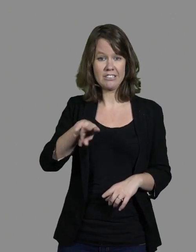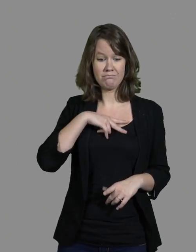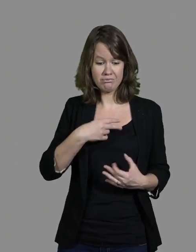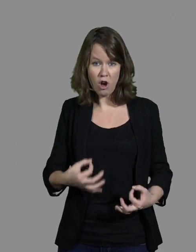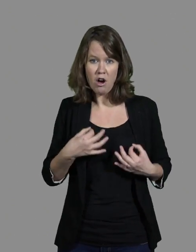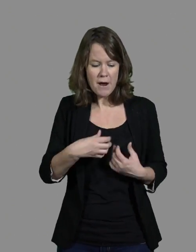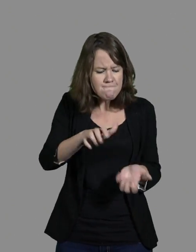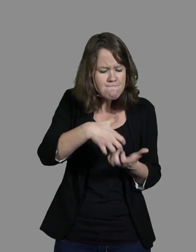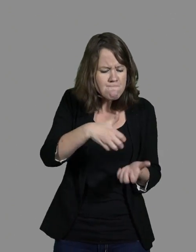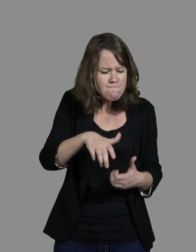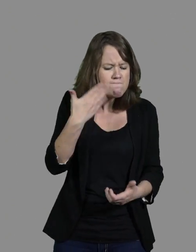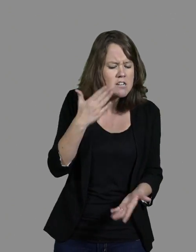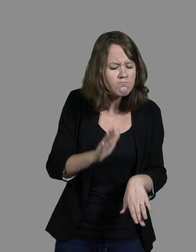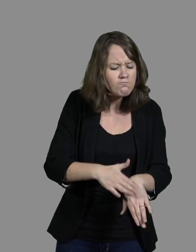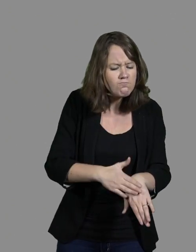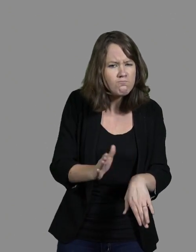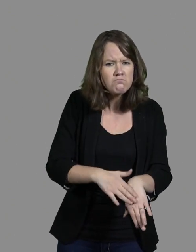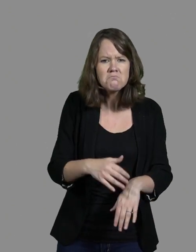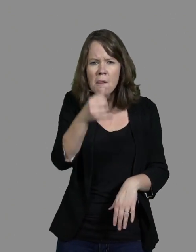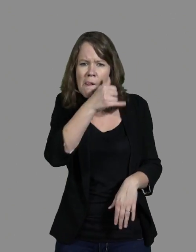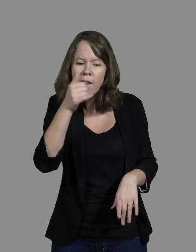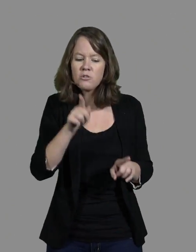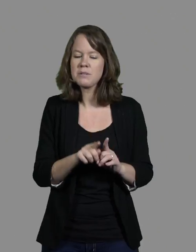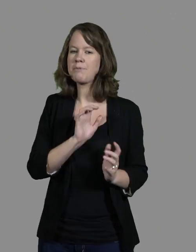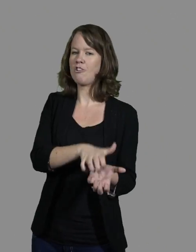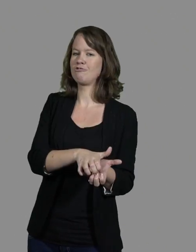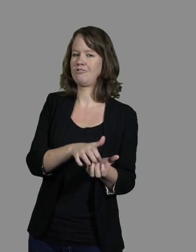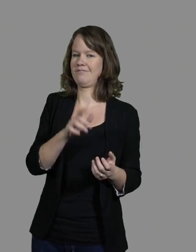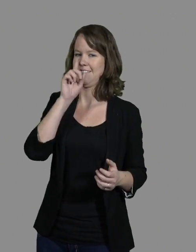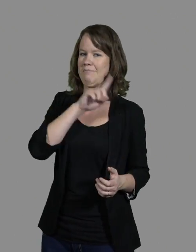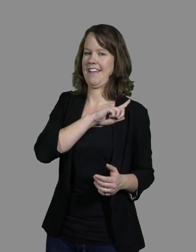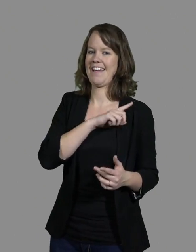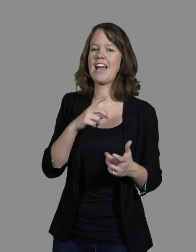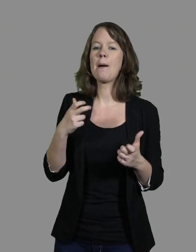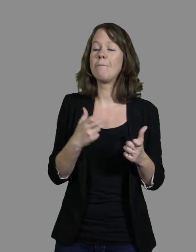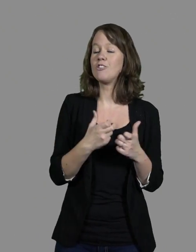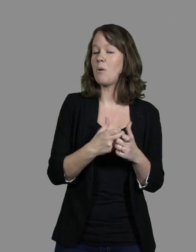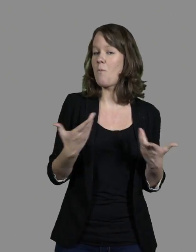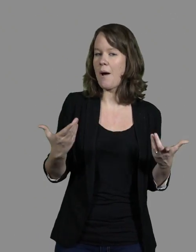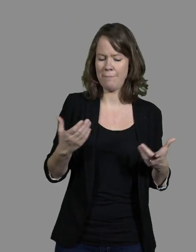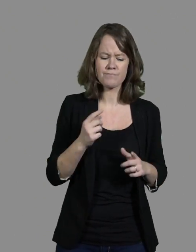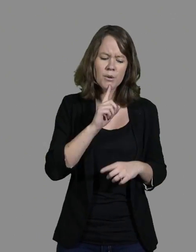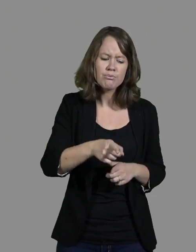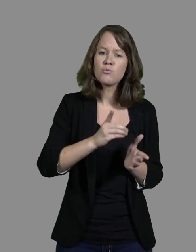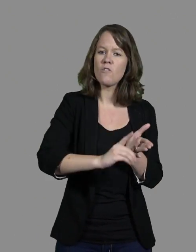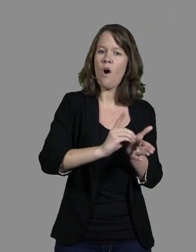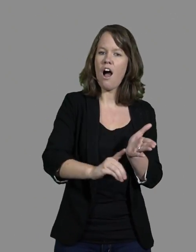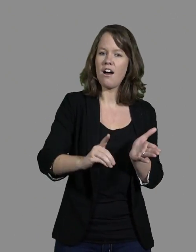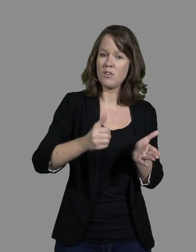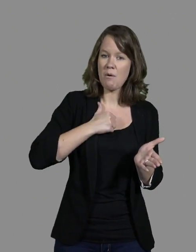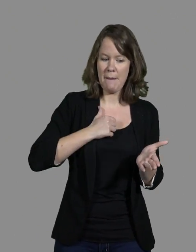en tant que mère. Je lui fais les coups montés parce que, par exemple, je lui fais faire les devoirs. Bien sûr, je ne vois pas grand-chose.